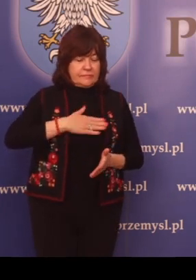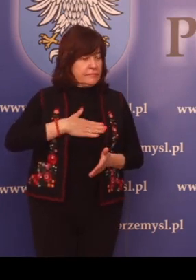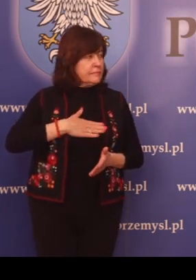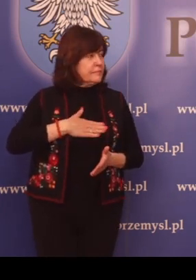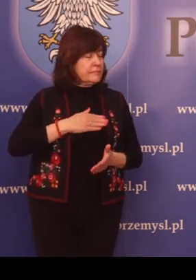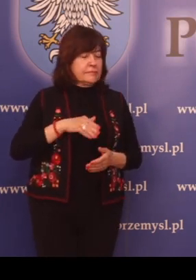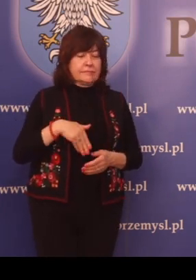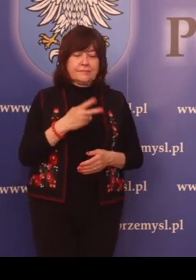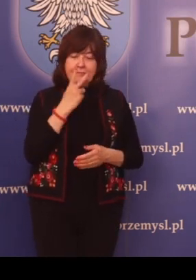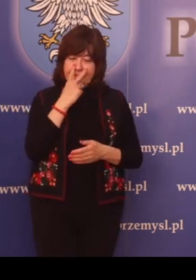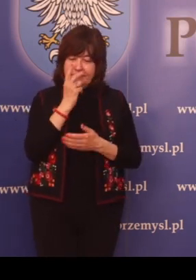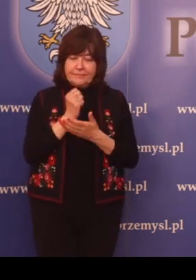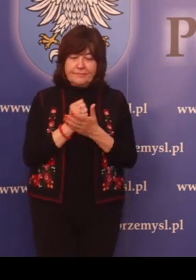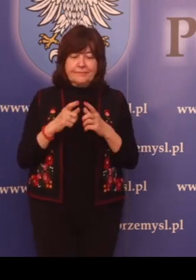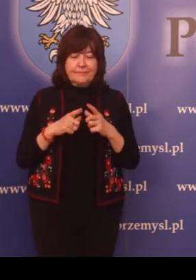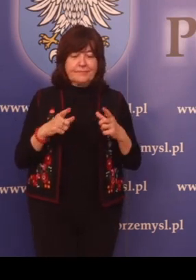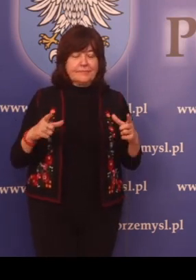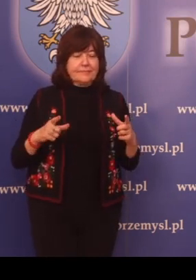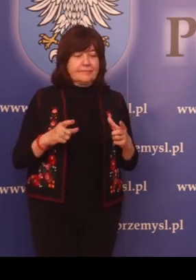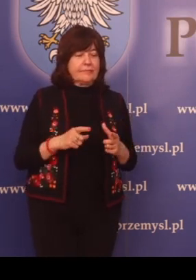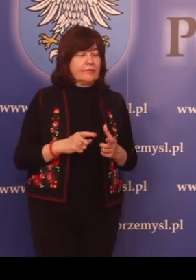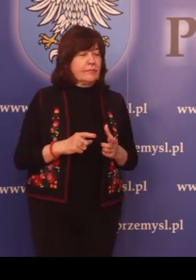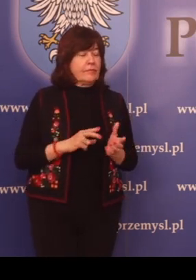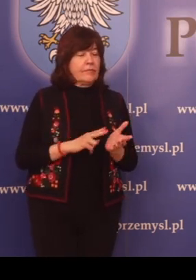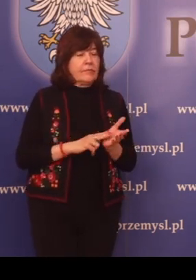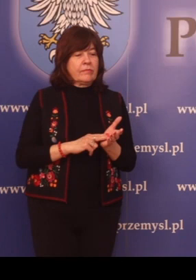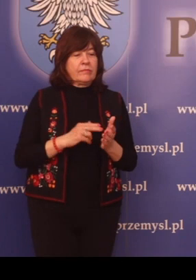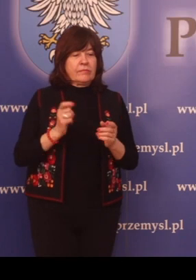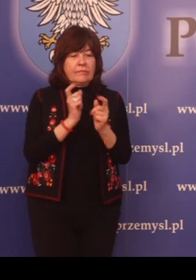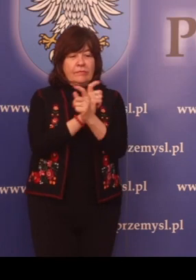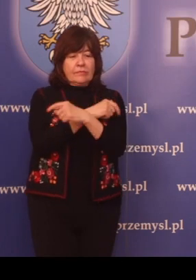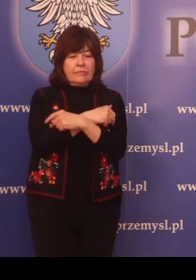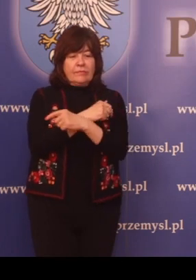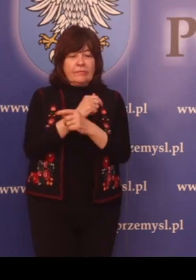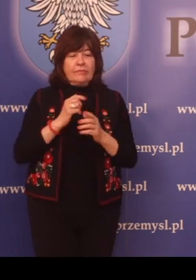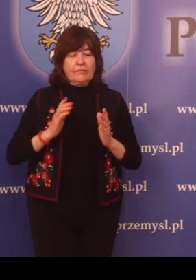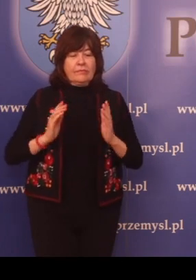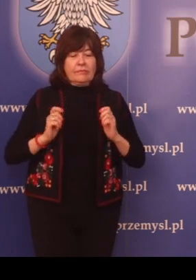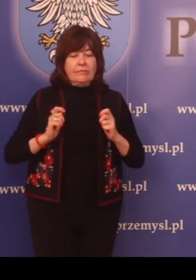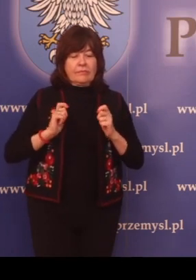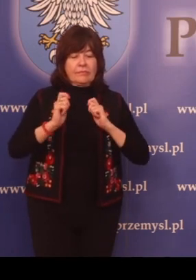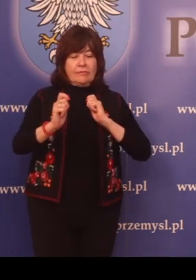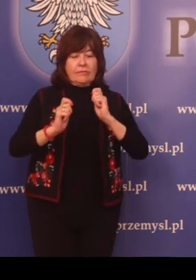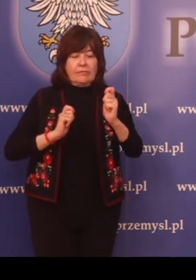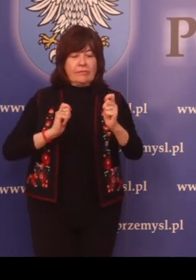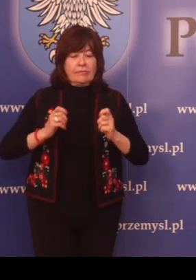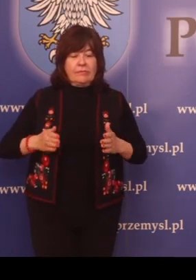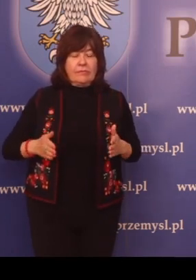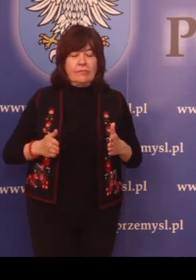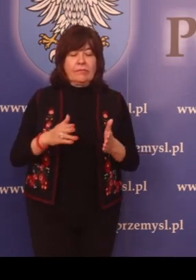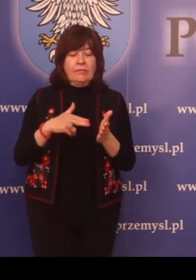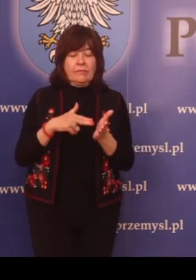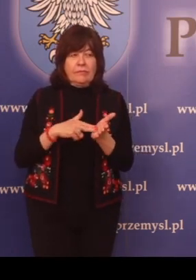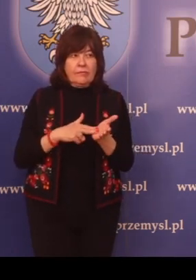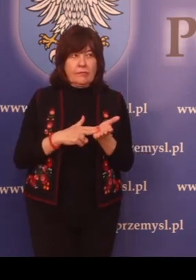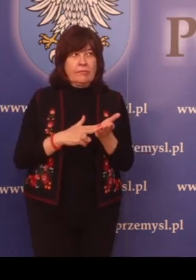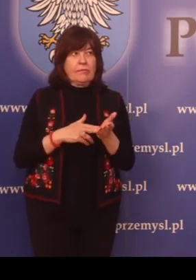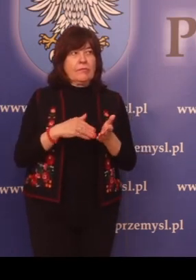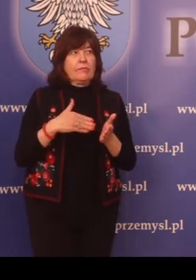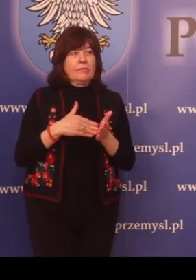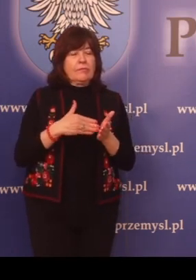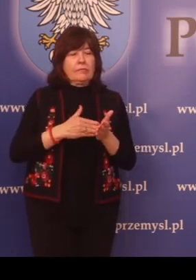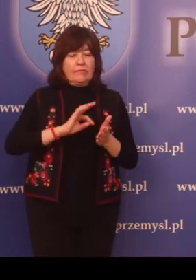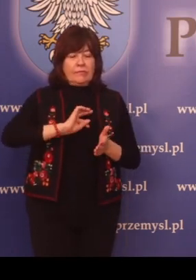zaświadczenia na krajowe przewozy drogowe na potrzeby własne na dodatkowy pojazd.